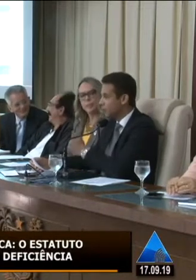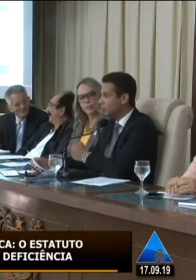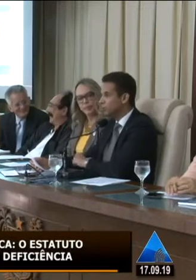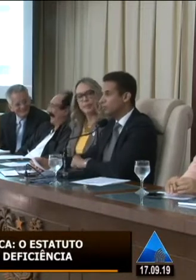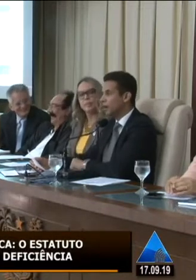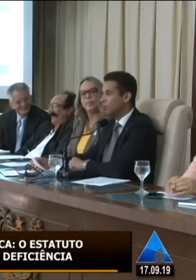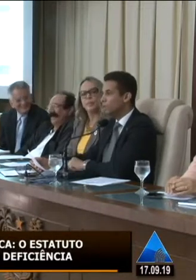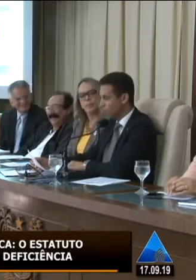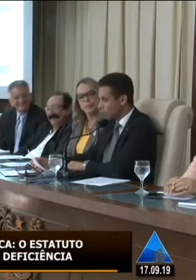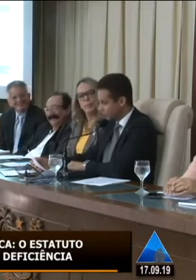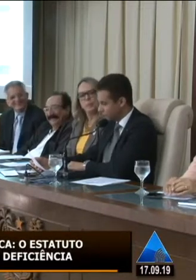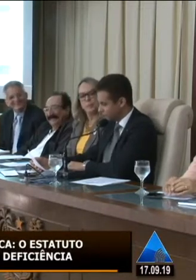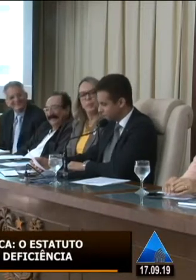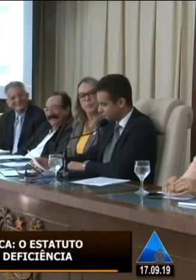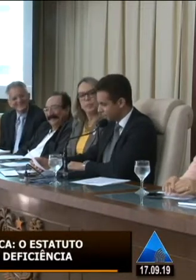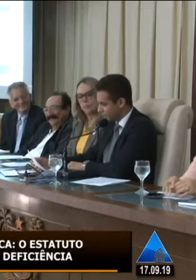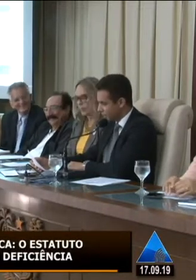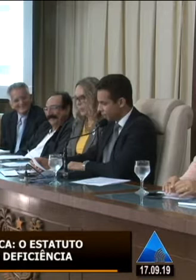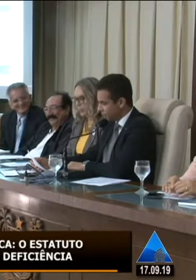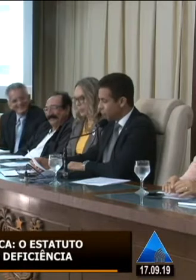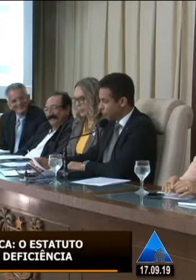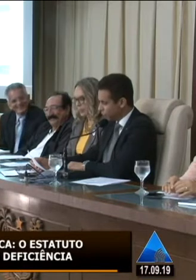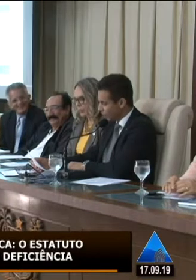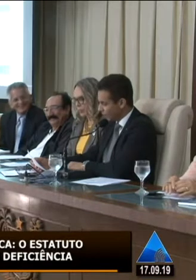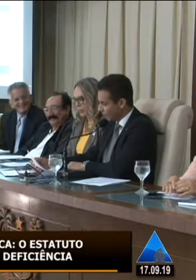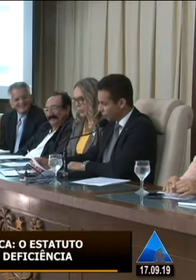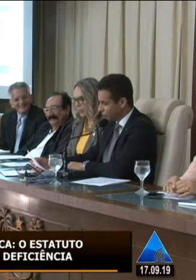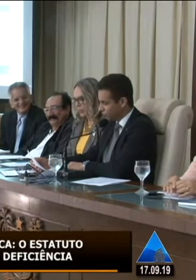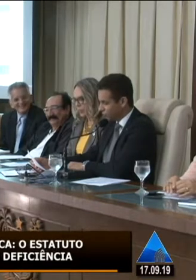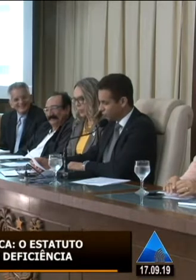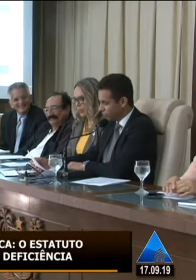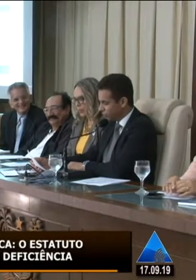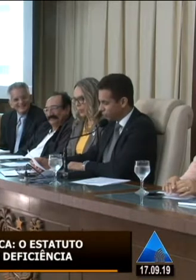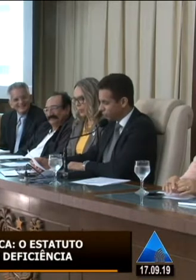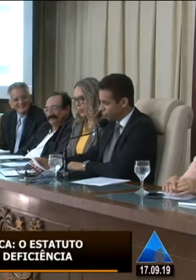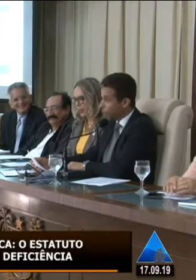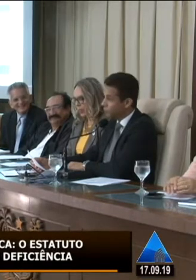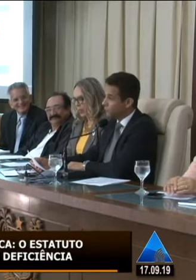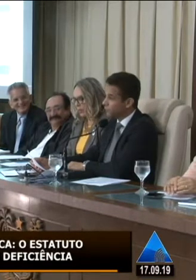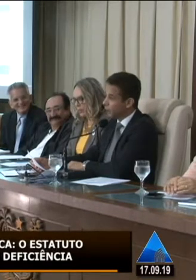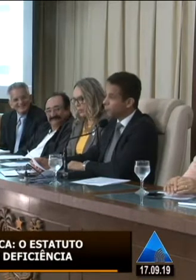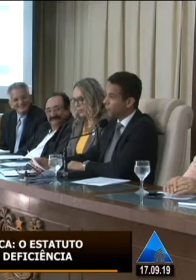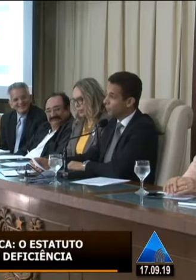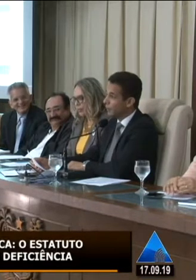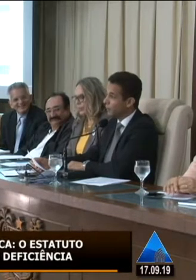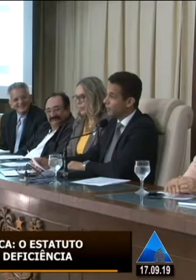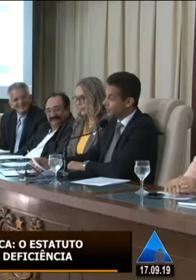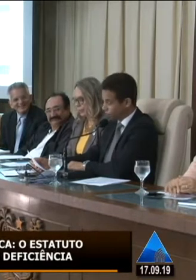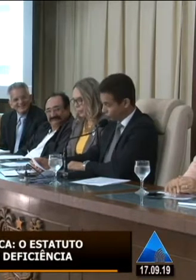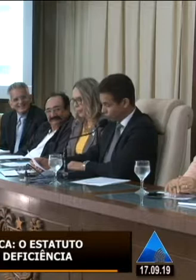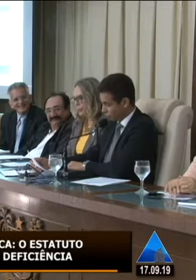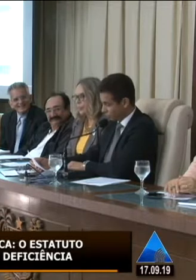secretária inclusive já reconheceu aqui também desde o início do nosso mandato estou à disposição para somar